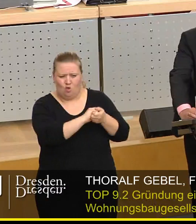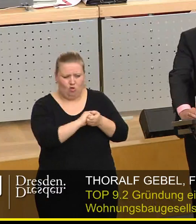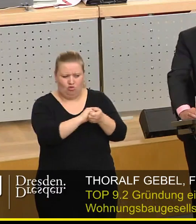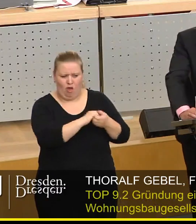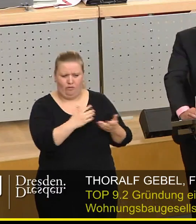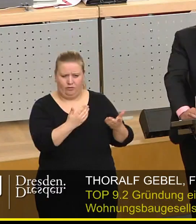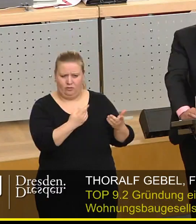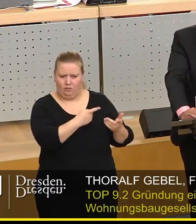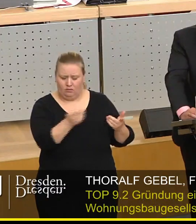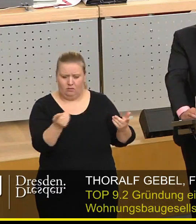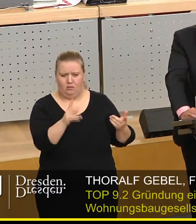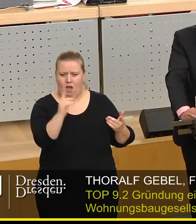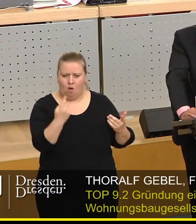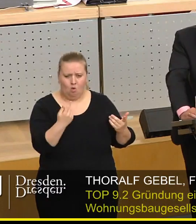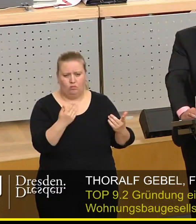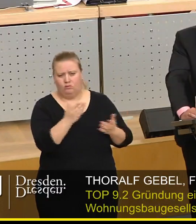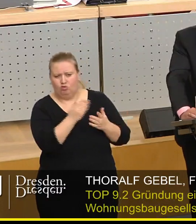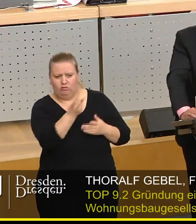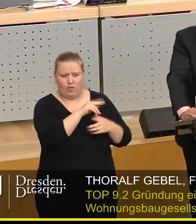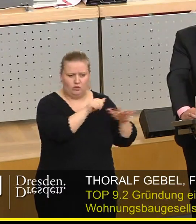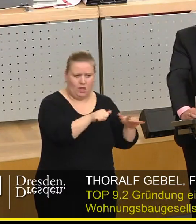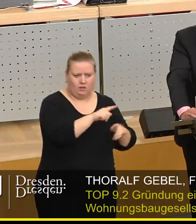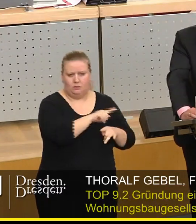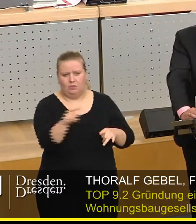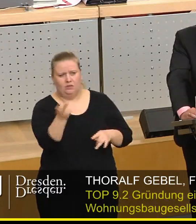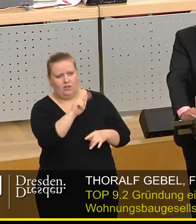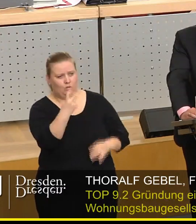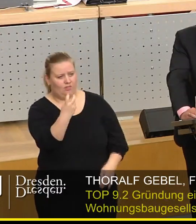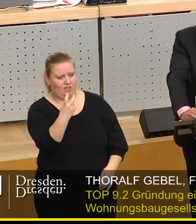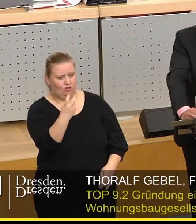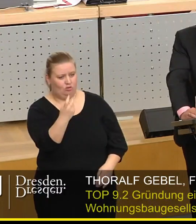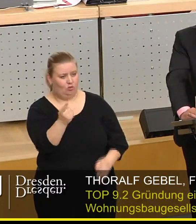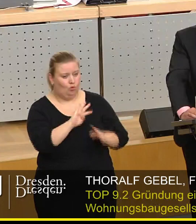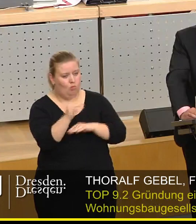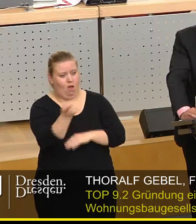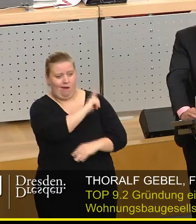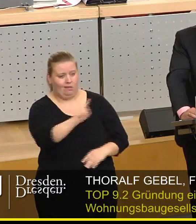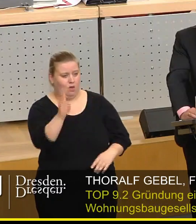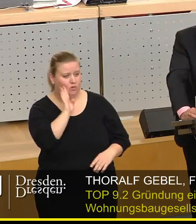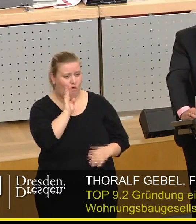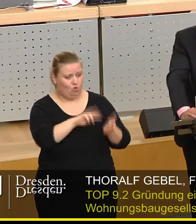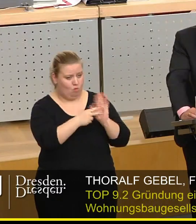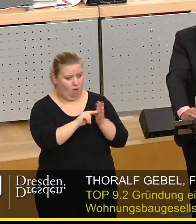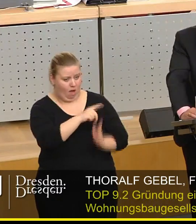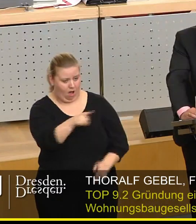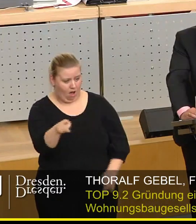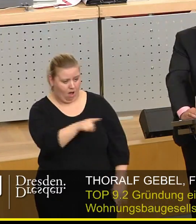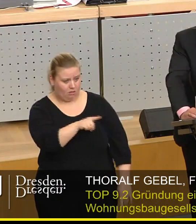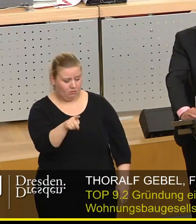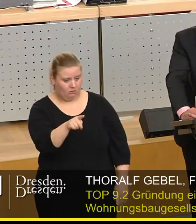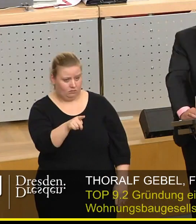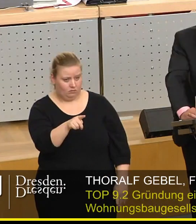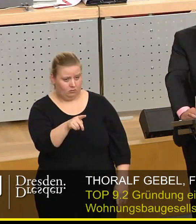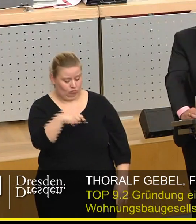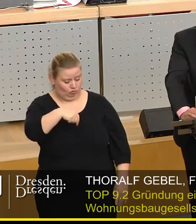die allein jetzt zwischen 2016 und 2020 1.000 Wohnungen in Dresden planen, dass diese